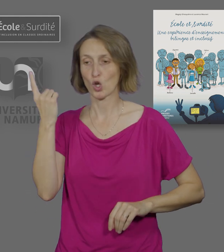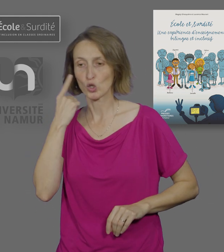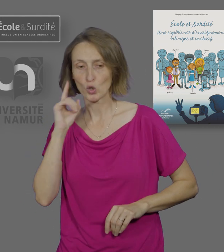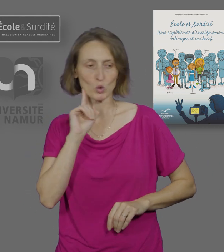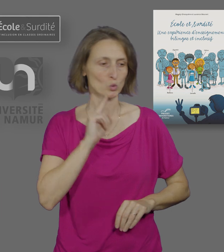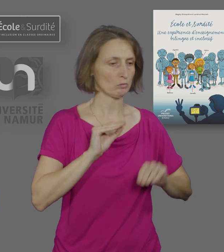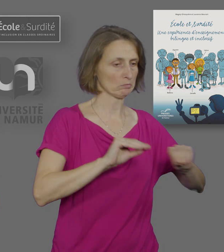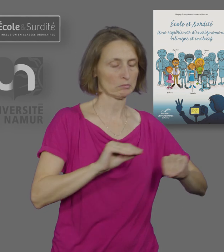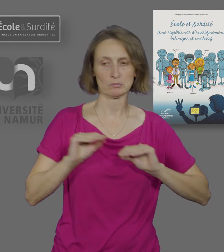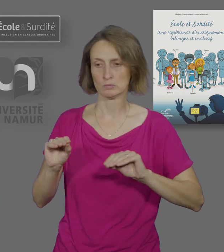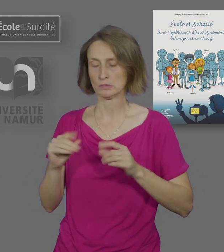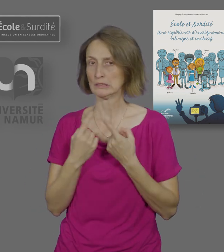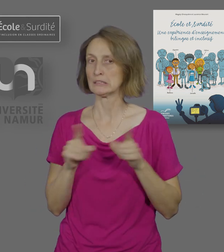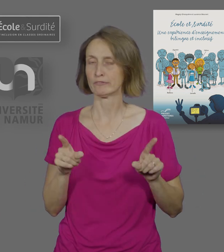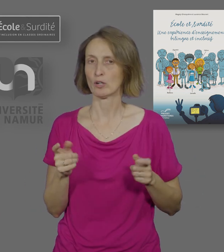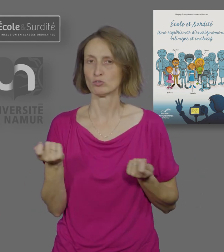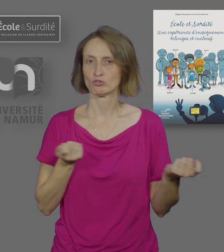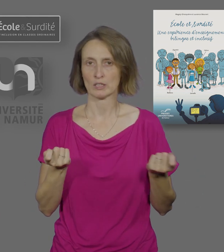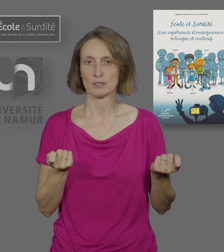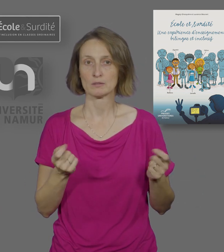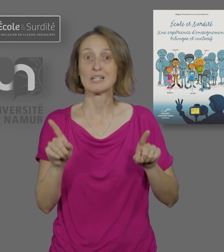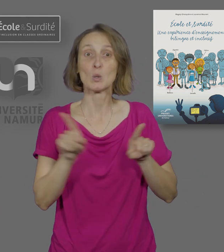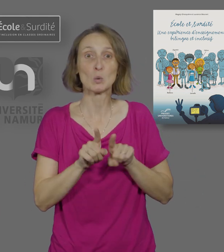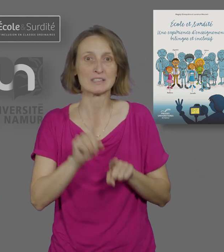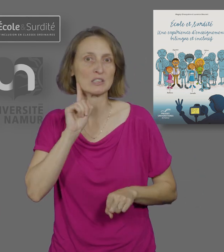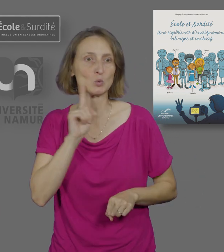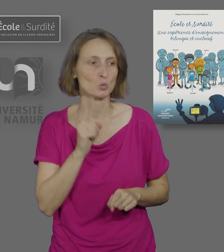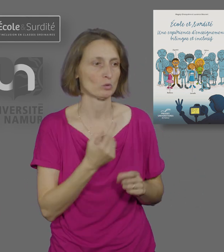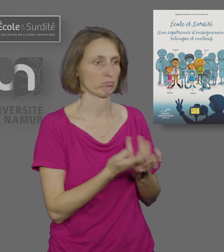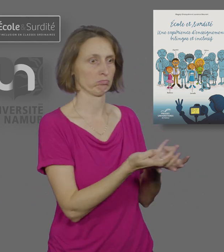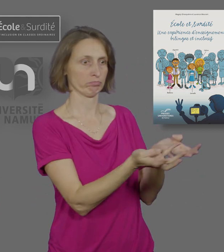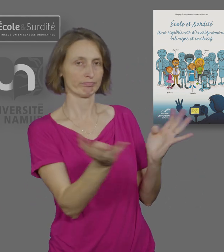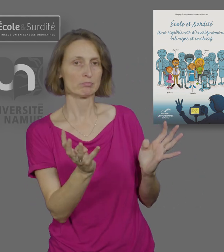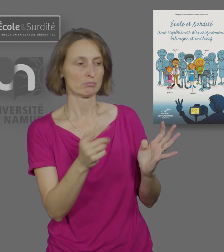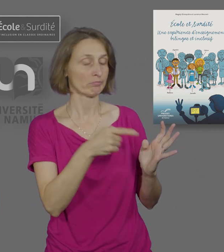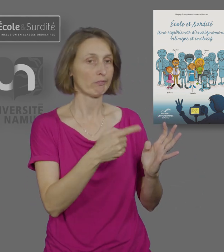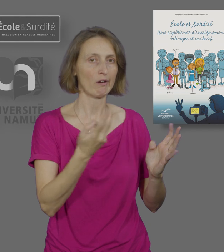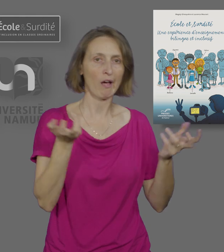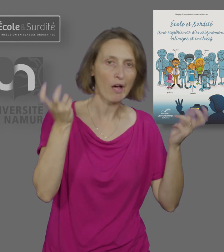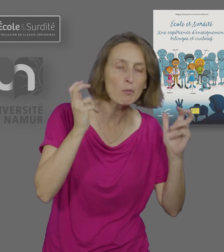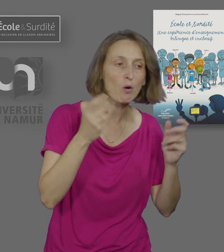'enseignement aux enfants malentendants et sourds présente de nombreuses spécificités par rapport à l'éducation des entendants.